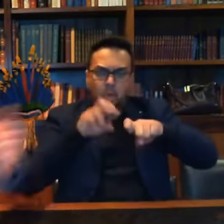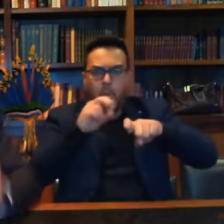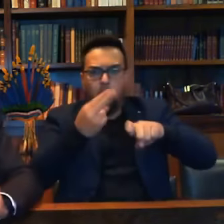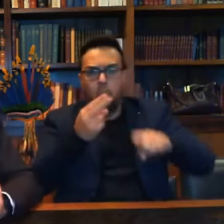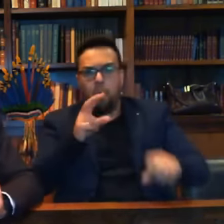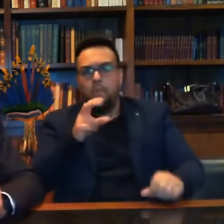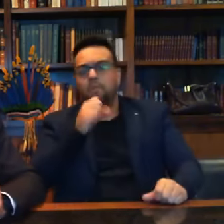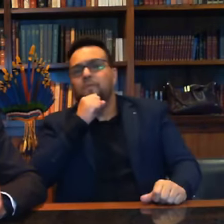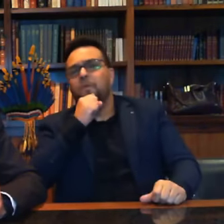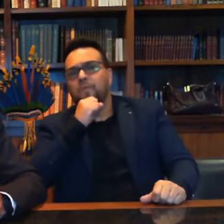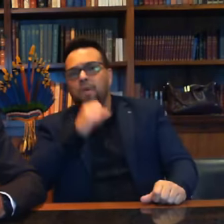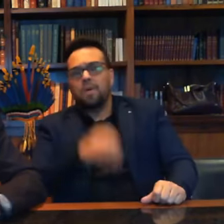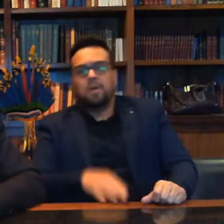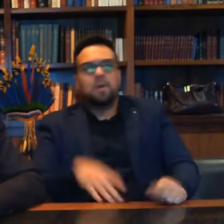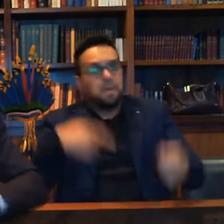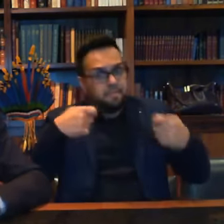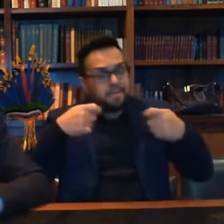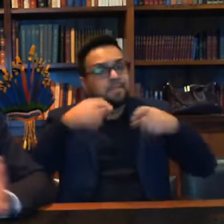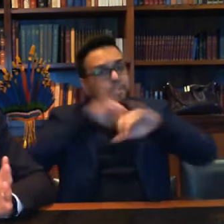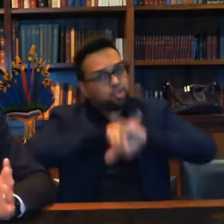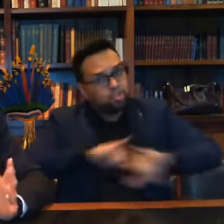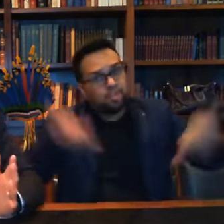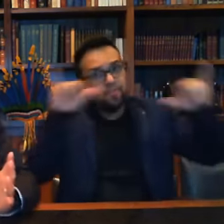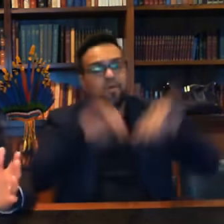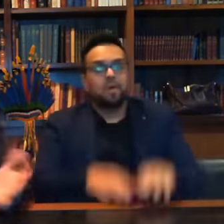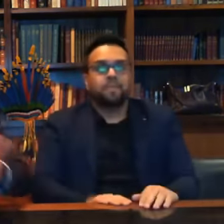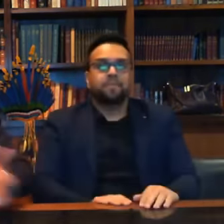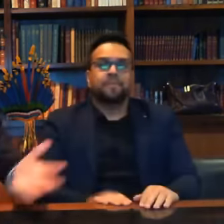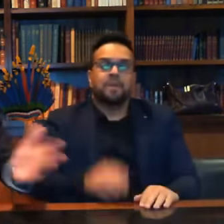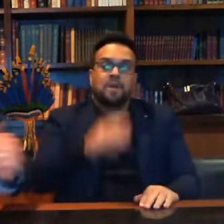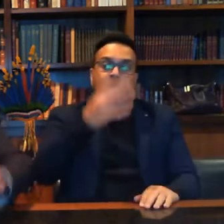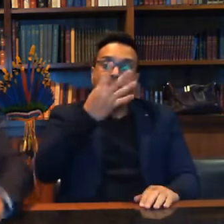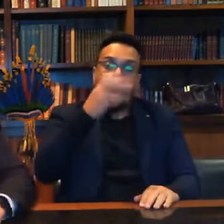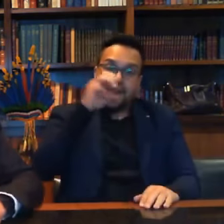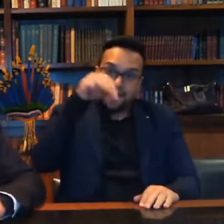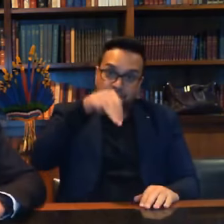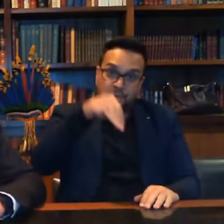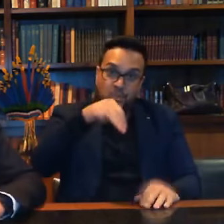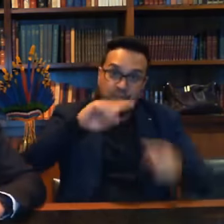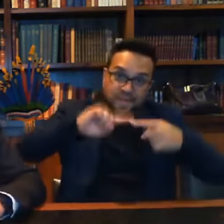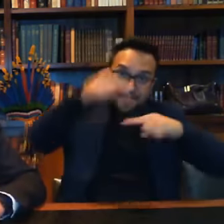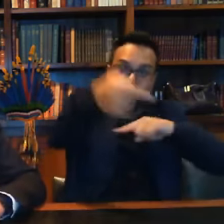divulgar. 40 minutos e pouco de divulgação e retirou o projeto.